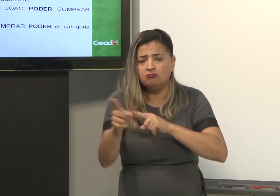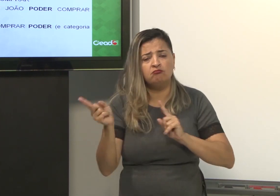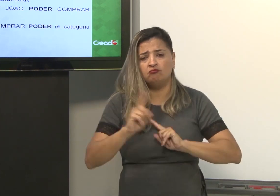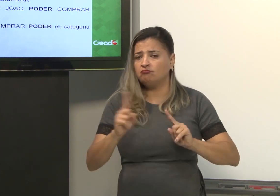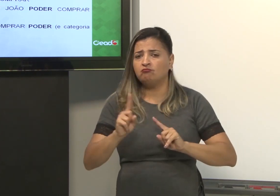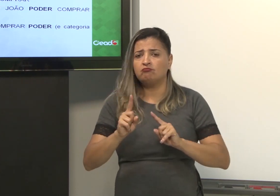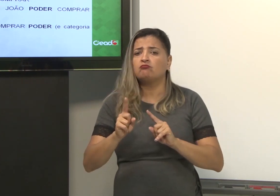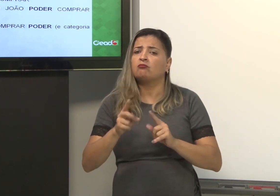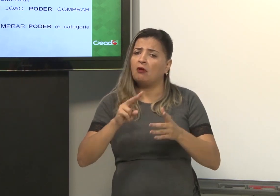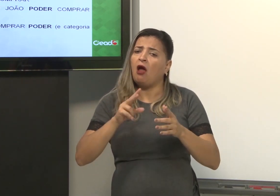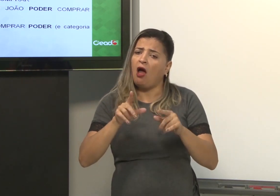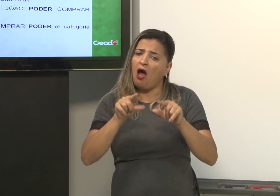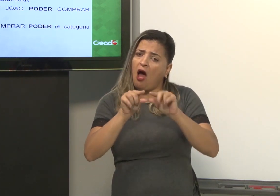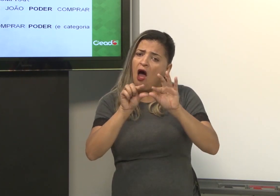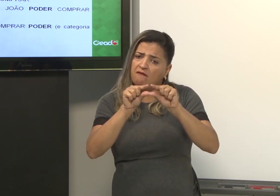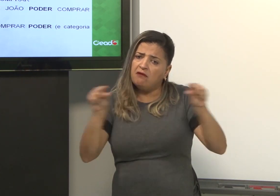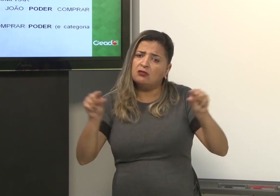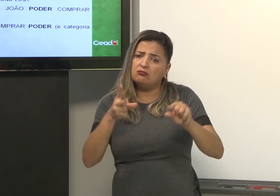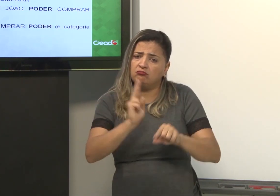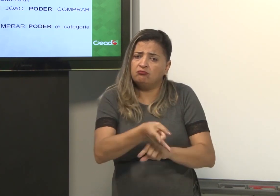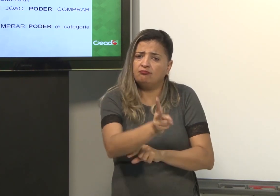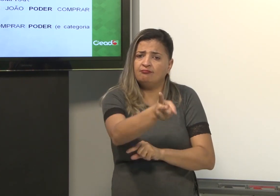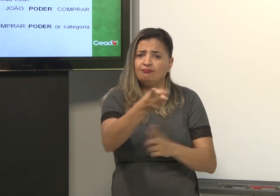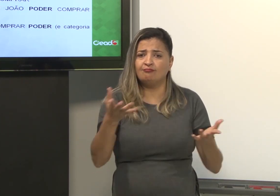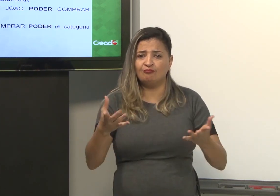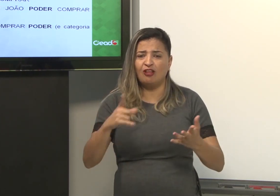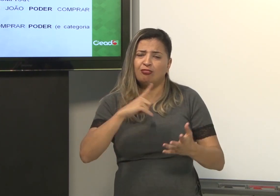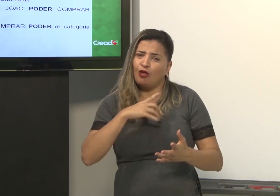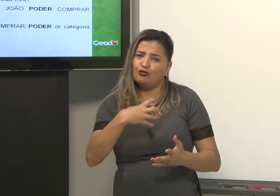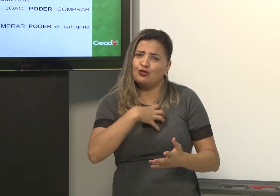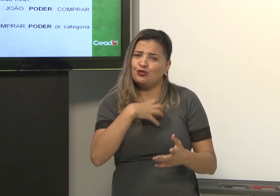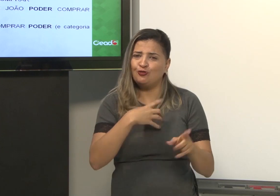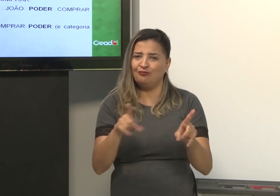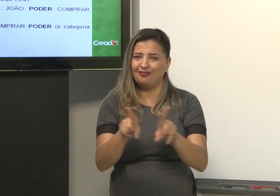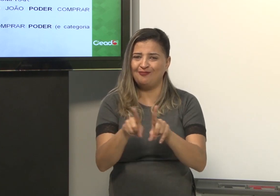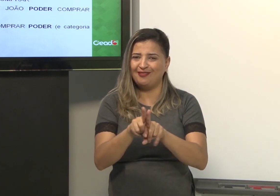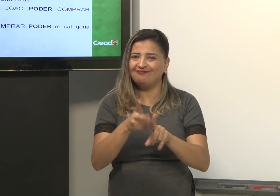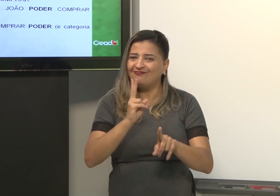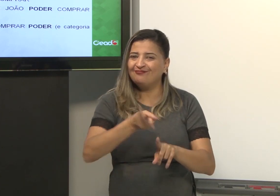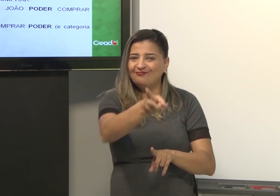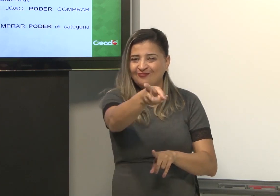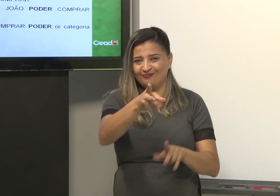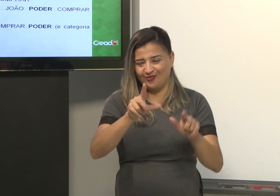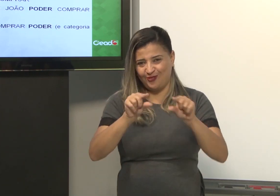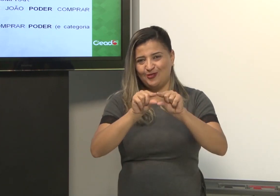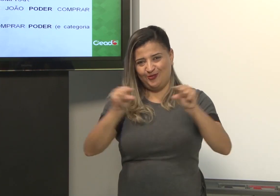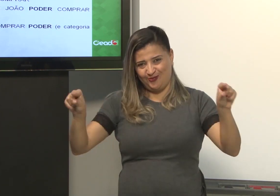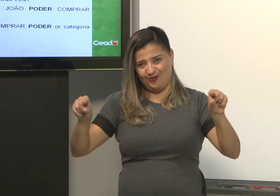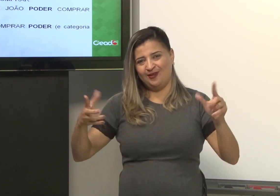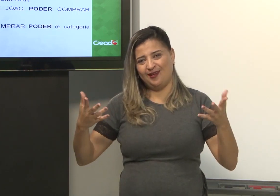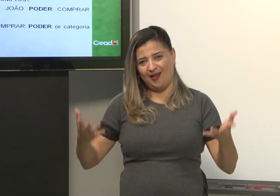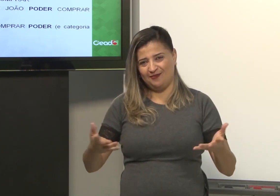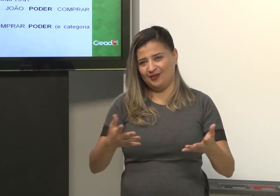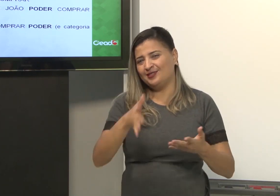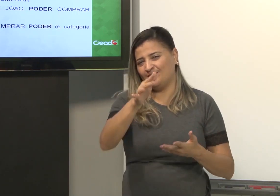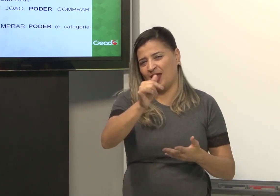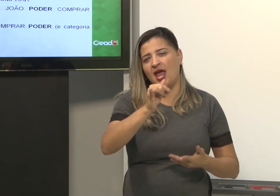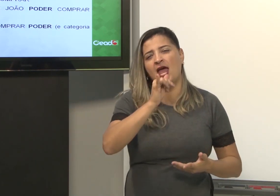não fica gramatical. A frase continua de forma que dá para entender. Então, exemplo.